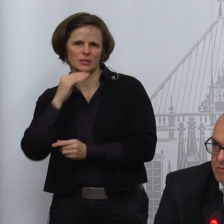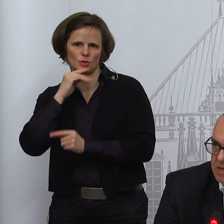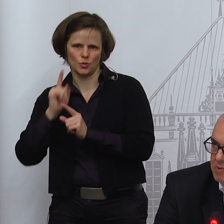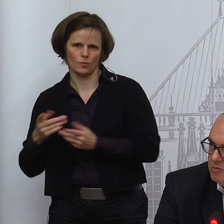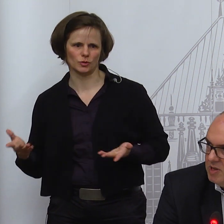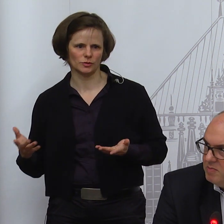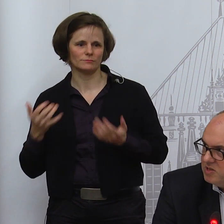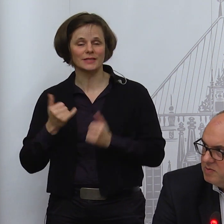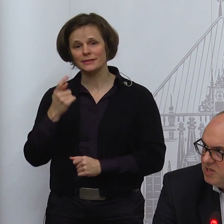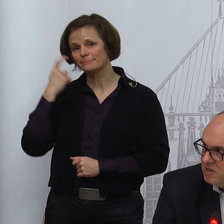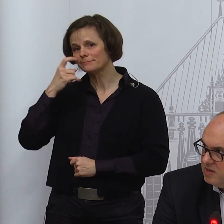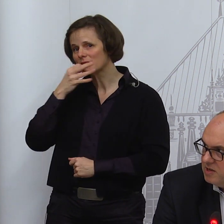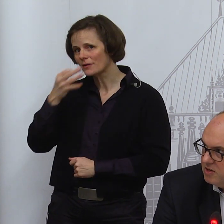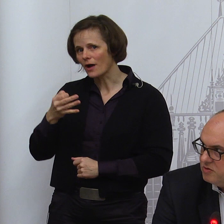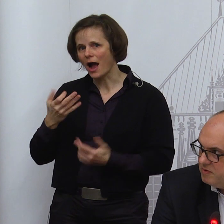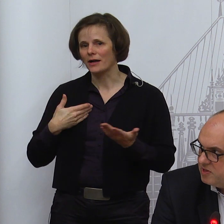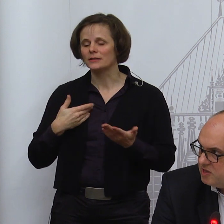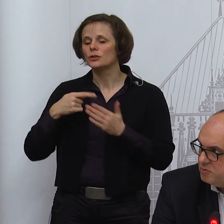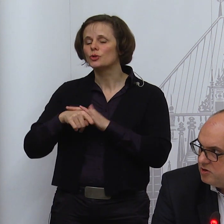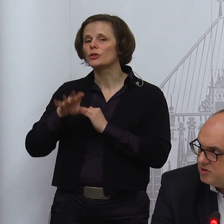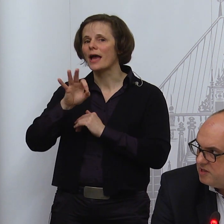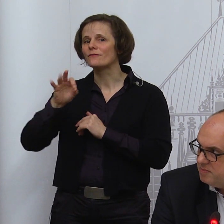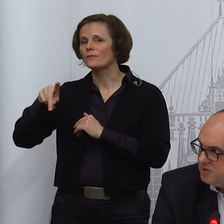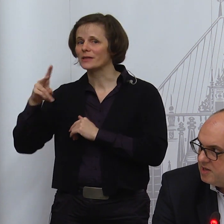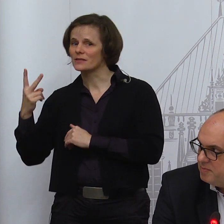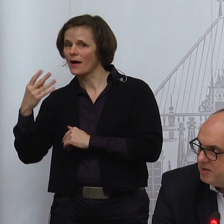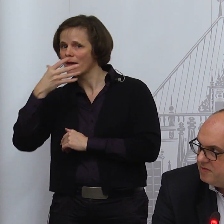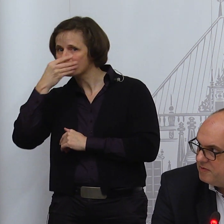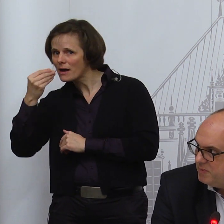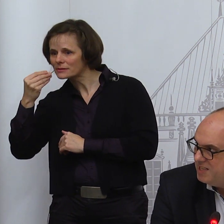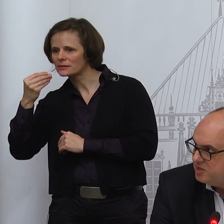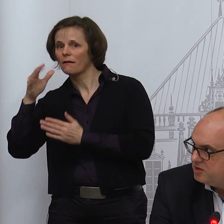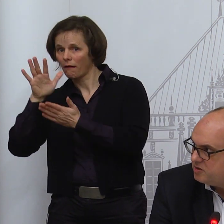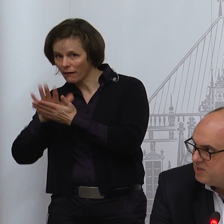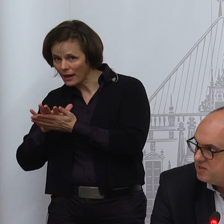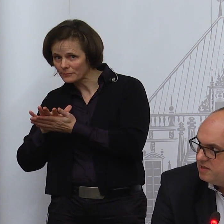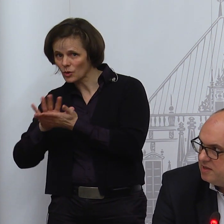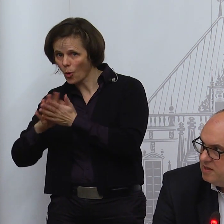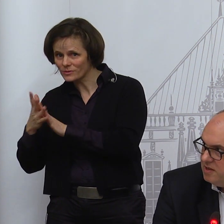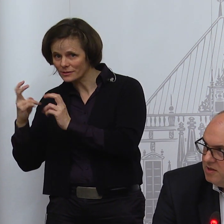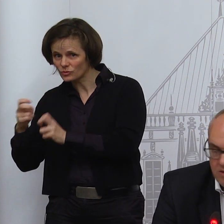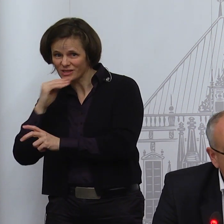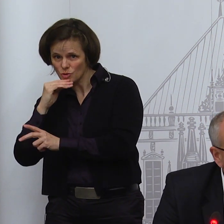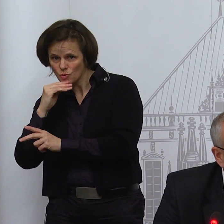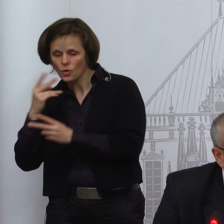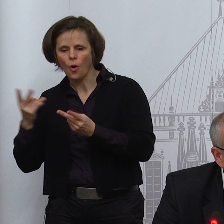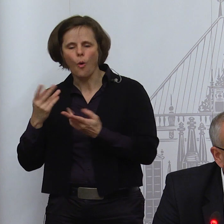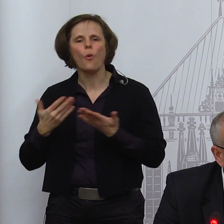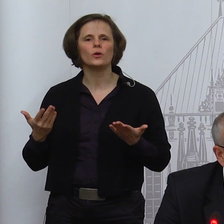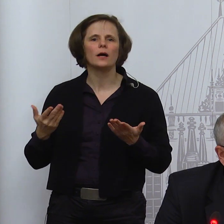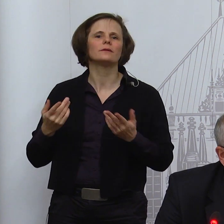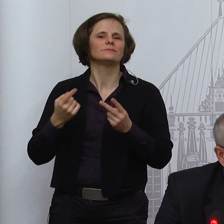oder ob man das mit OP-Masken besser hinkriegt, so wie wir es jetzt beschlossen haben, ist ja der Begriff medizinische Masken. Und